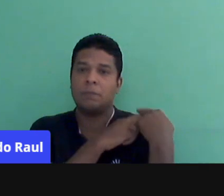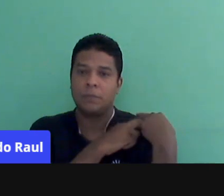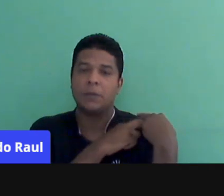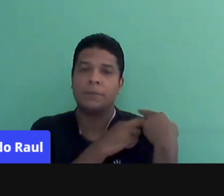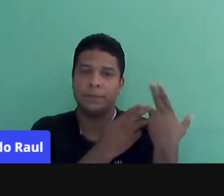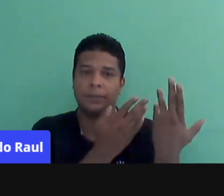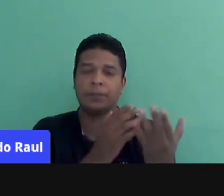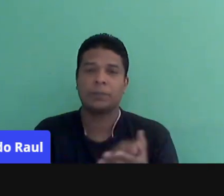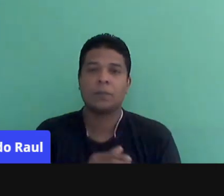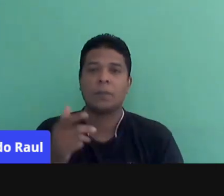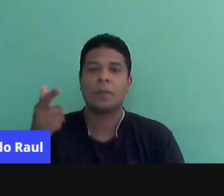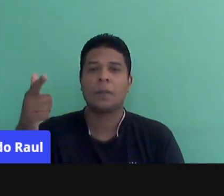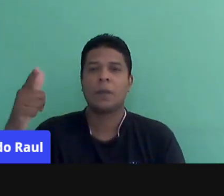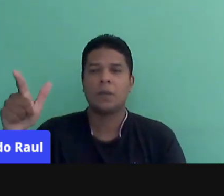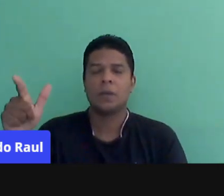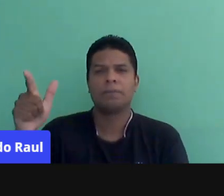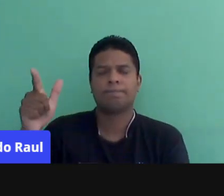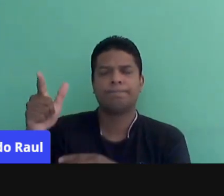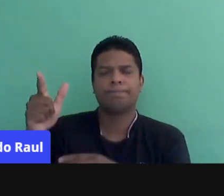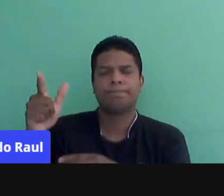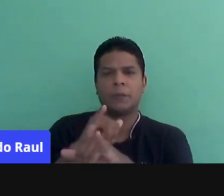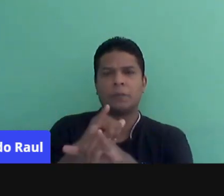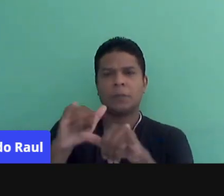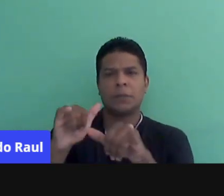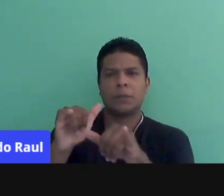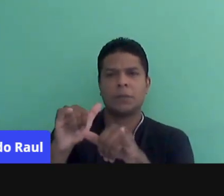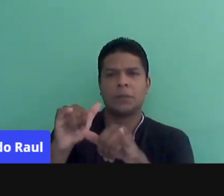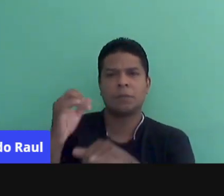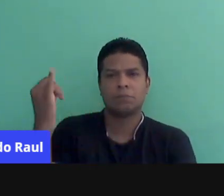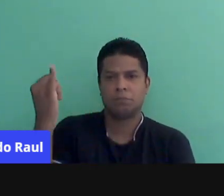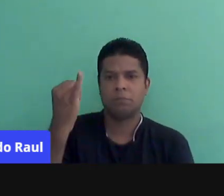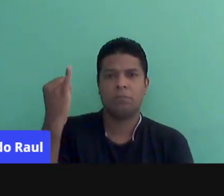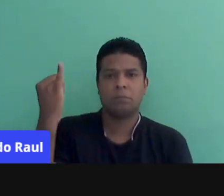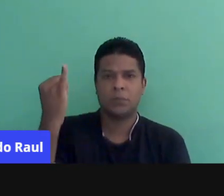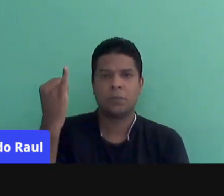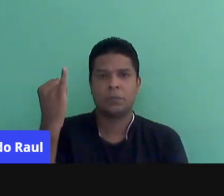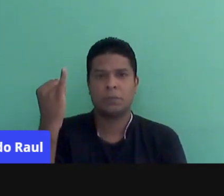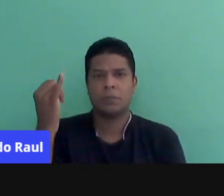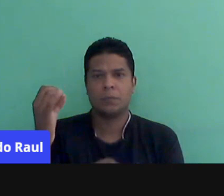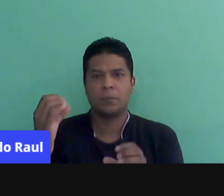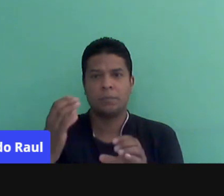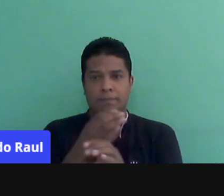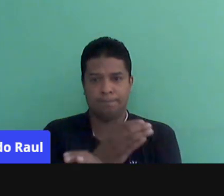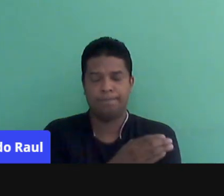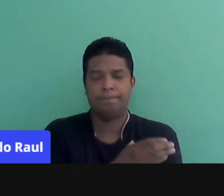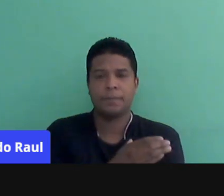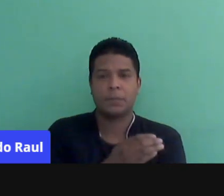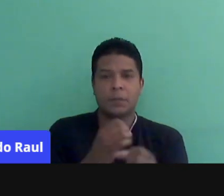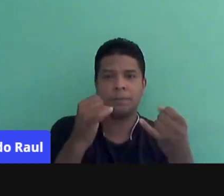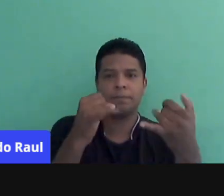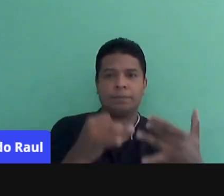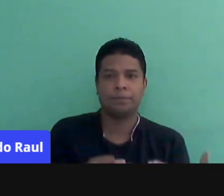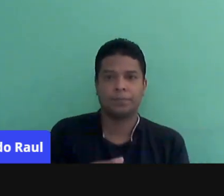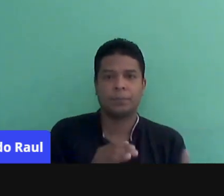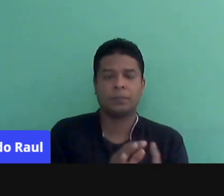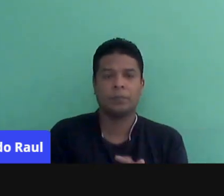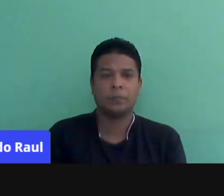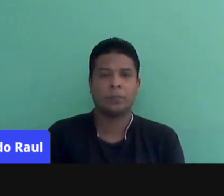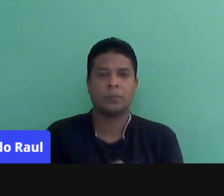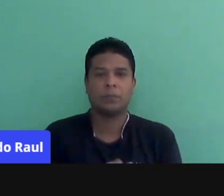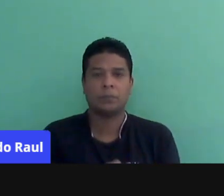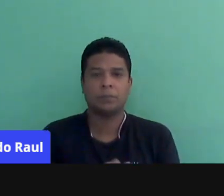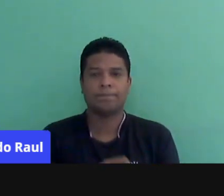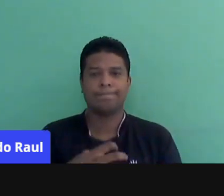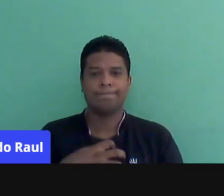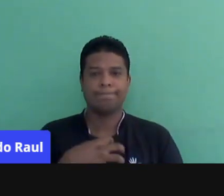Uma outra informação importante para a gente estar encerrando essa parte dos dados diz respeito ao